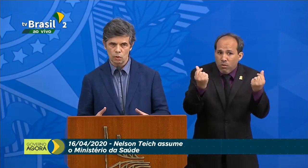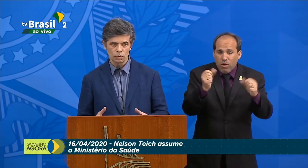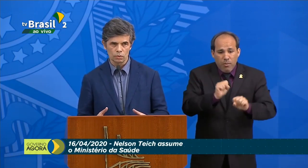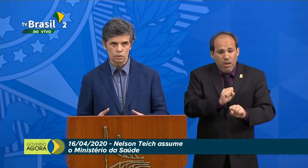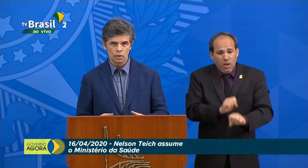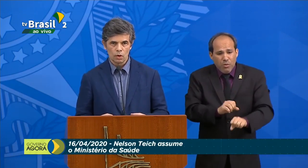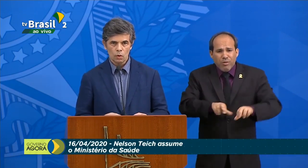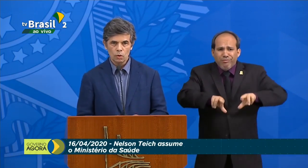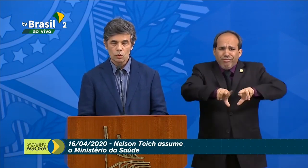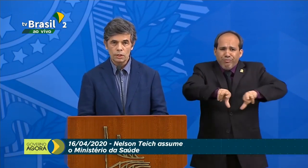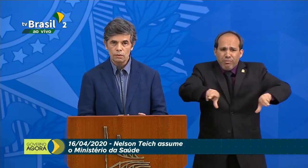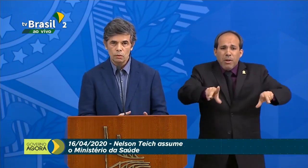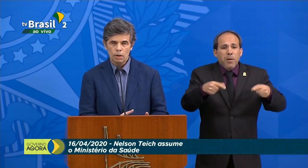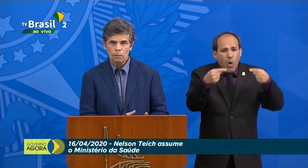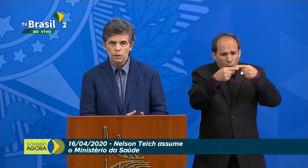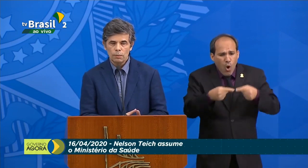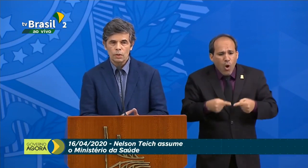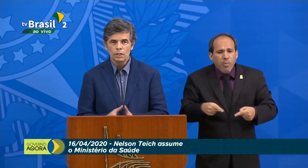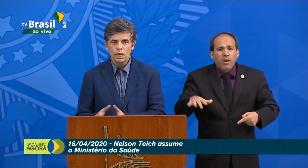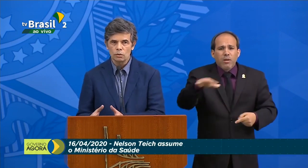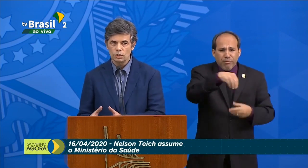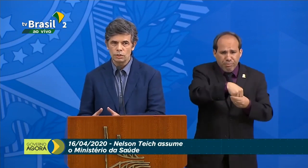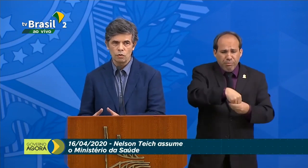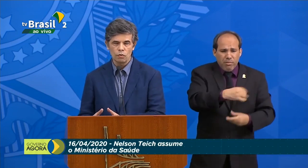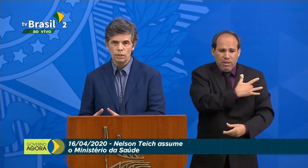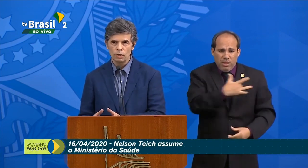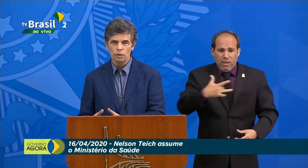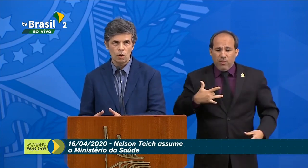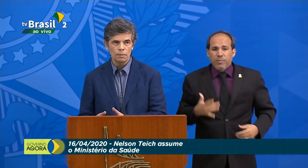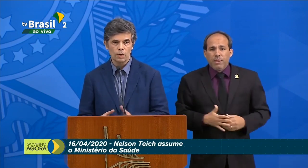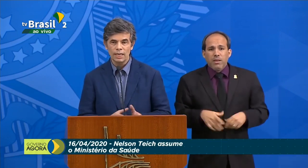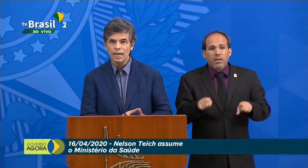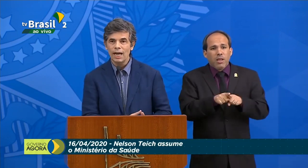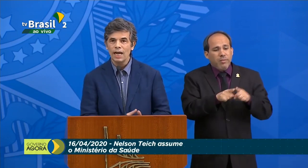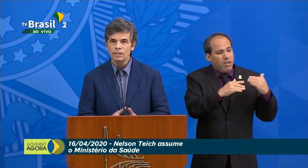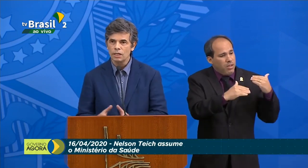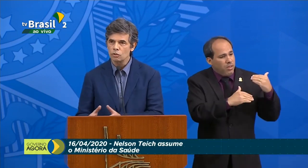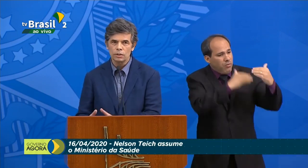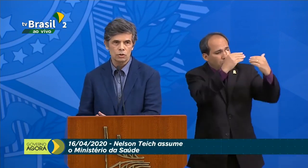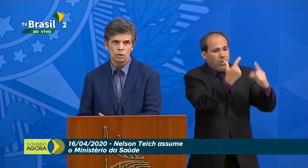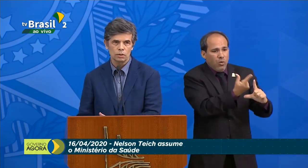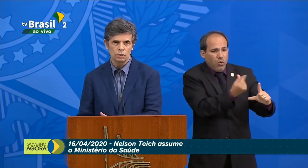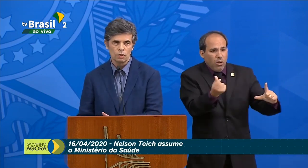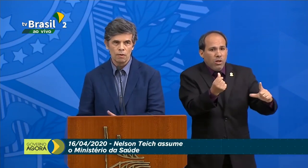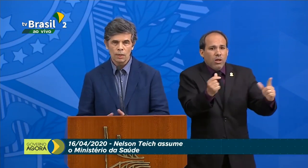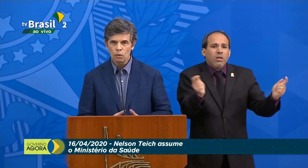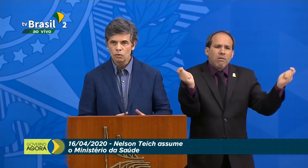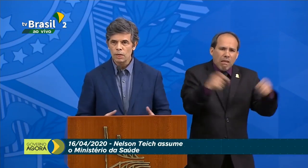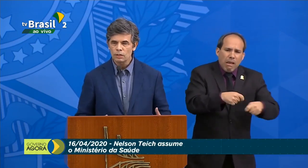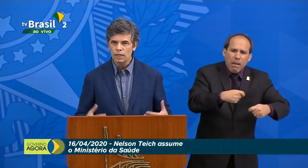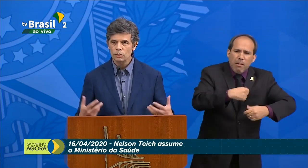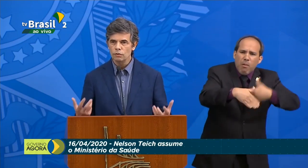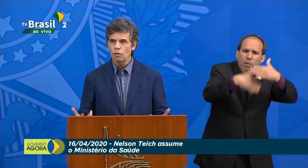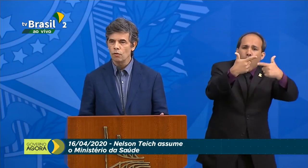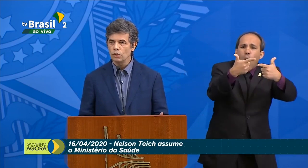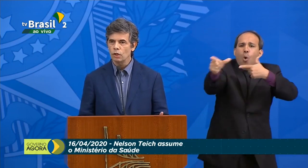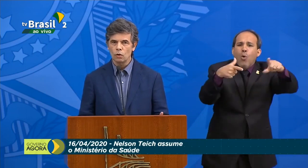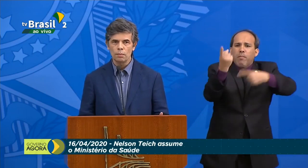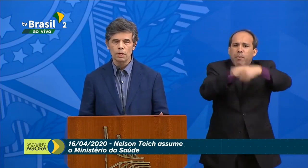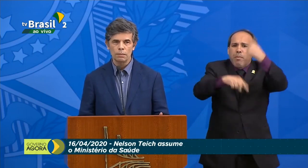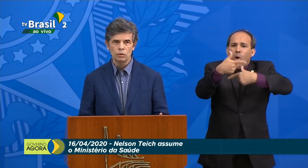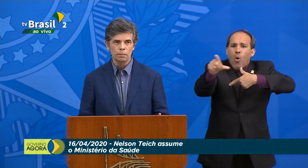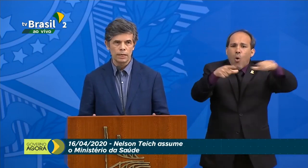educação, entre outros. E uma coisa importante do desenvolvimento econômico é que ele arrasta as outras coisas. Quanto mais é